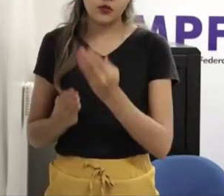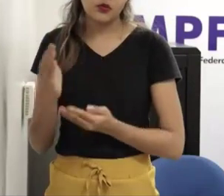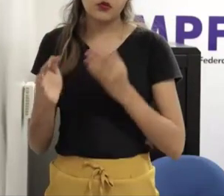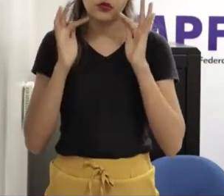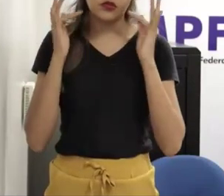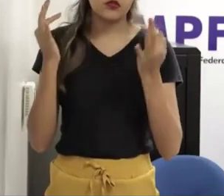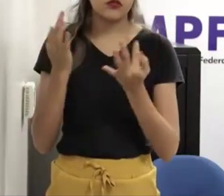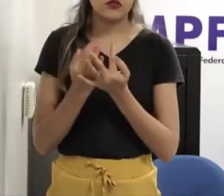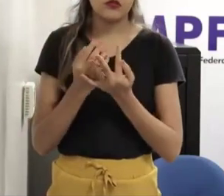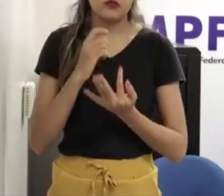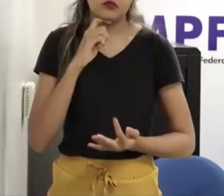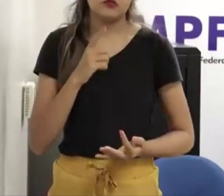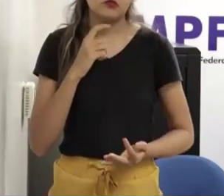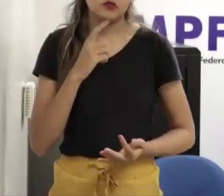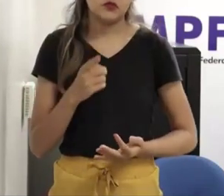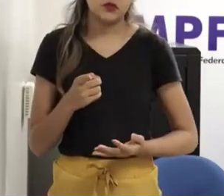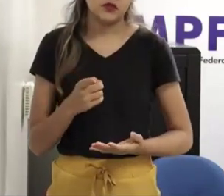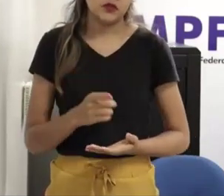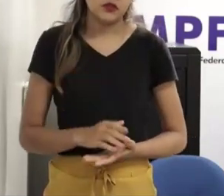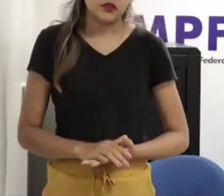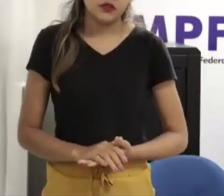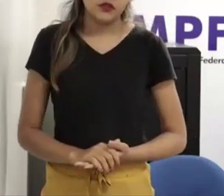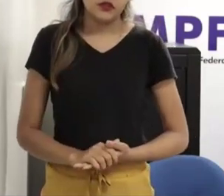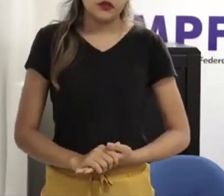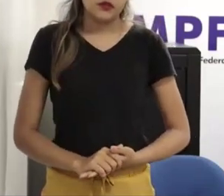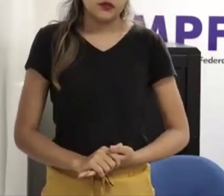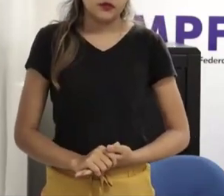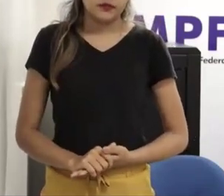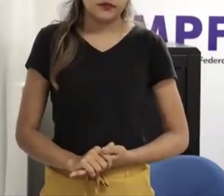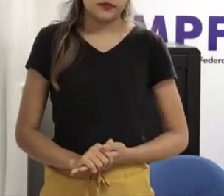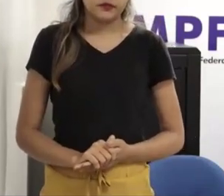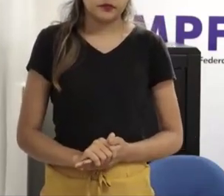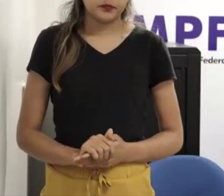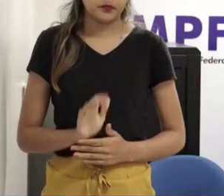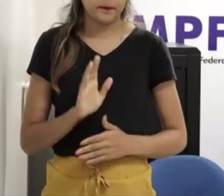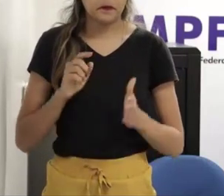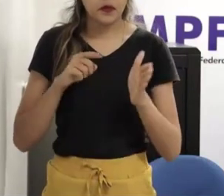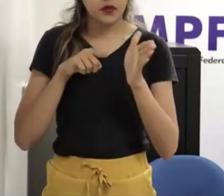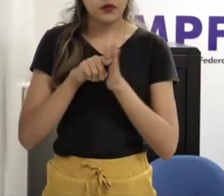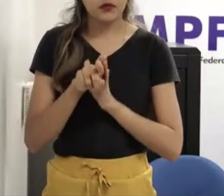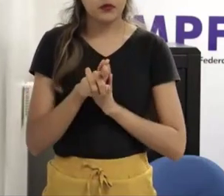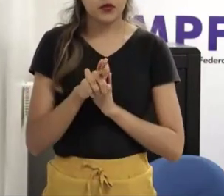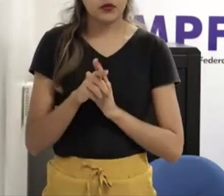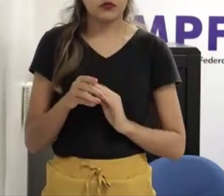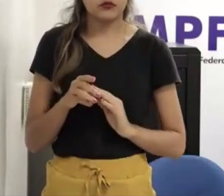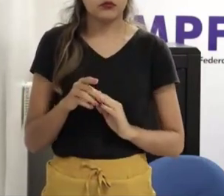da atipicidade mas a pergunta é sobre a sua experiência profissional